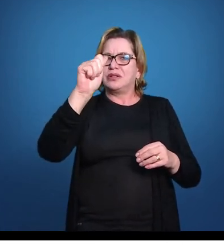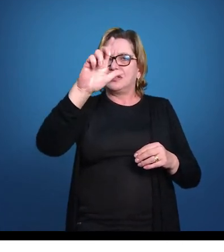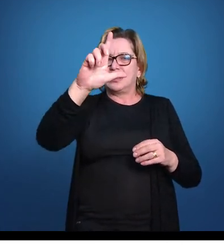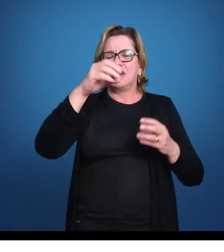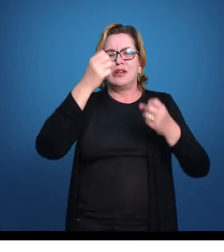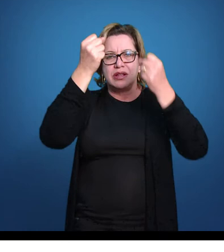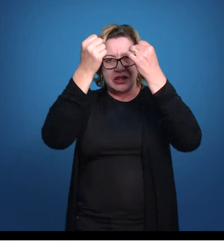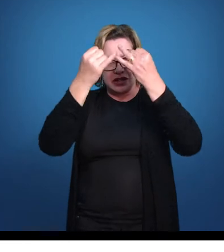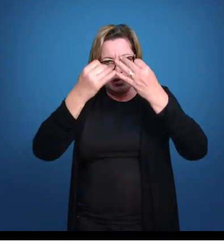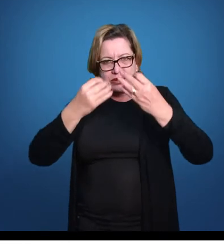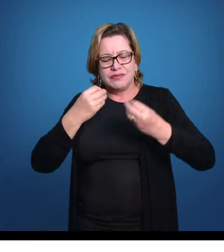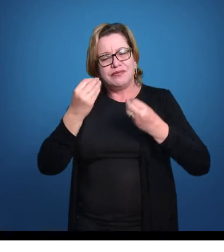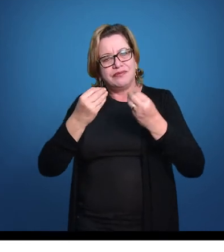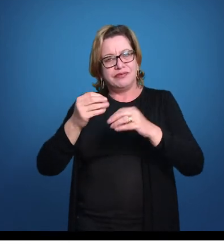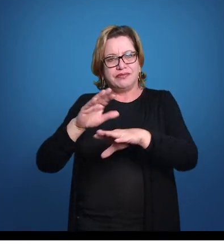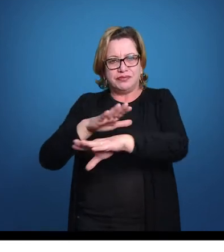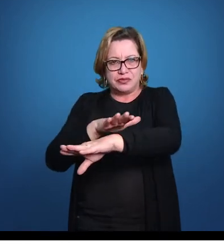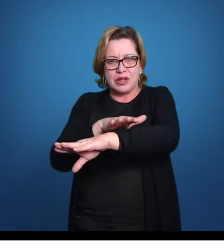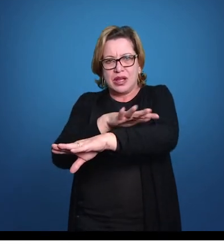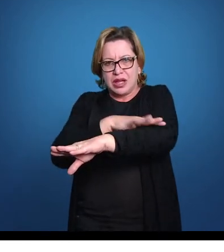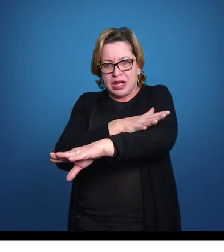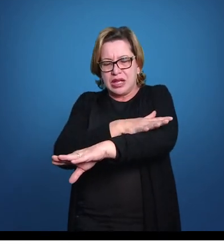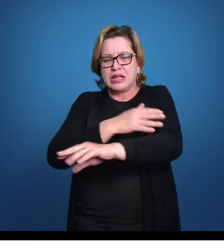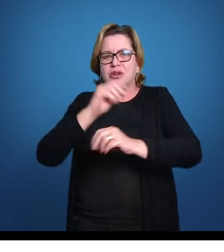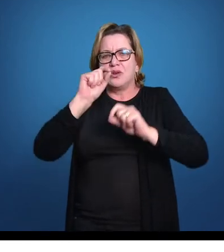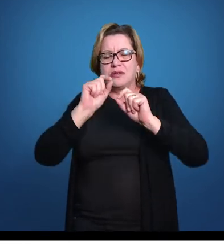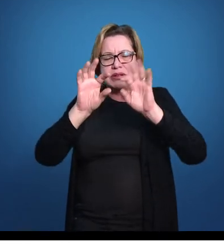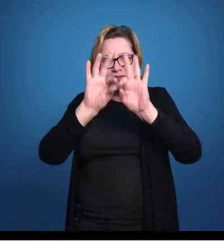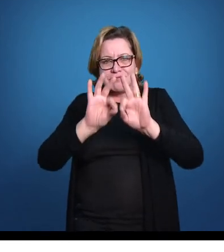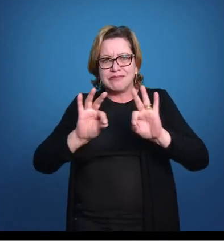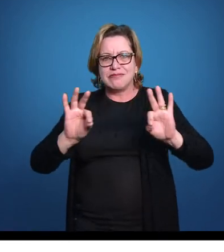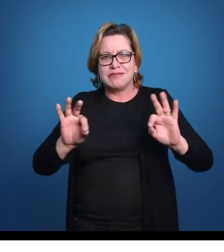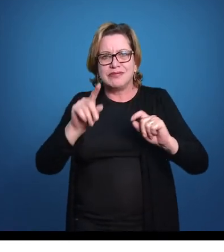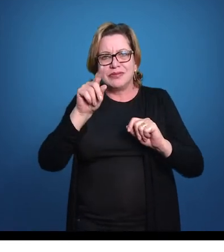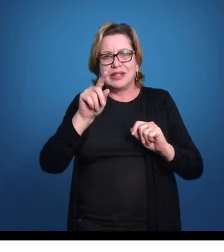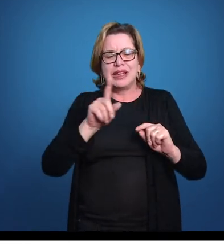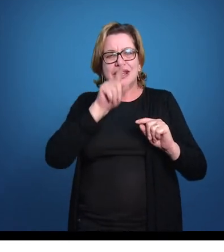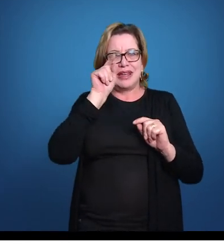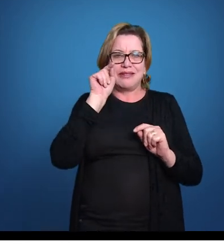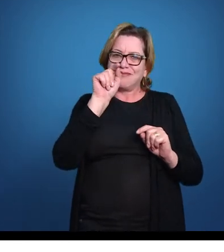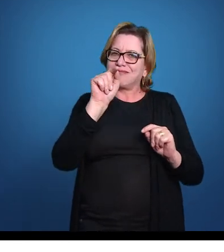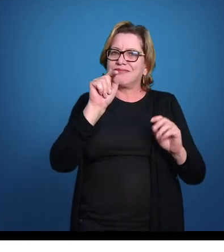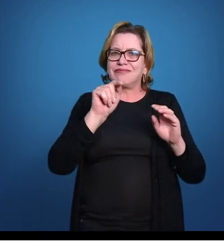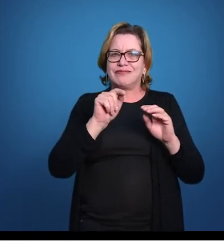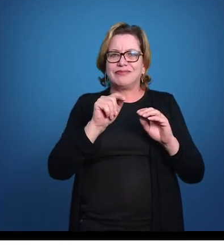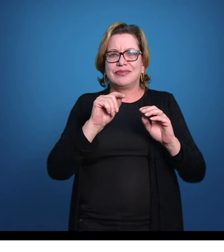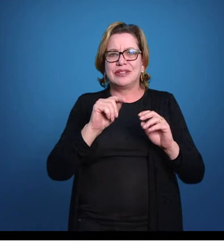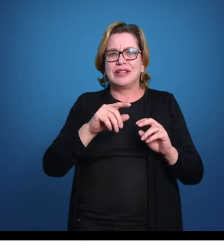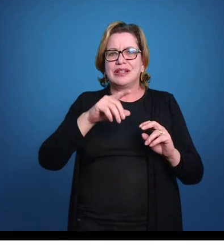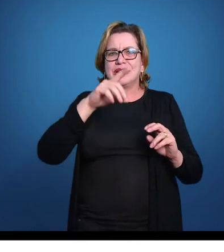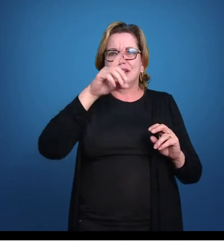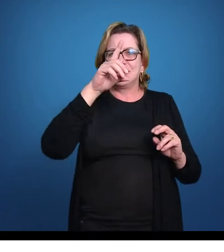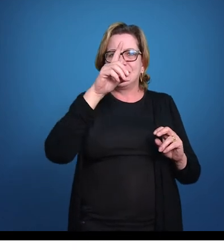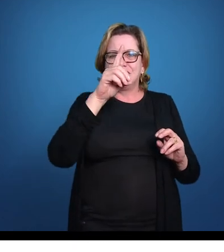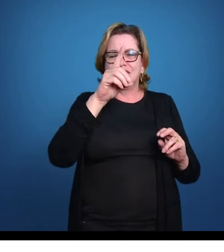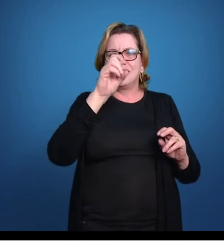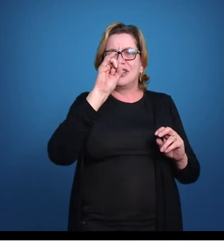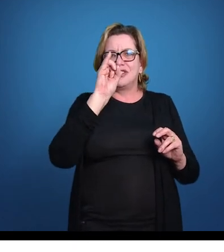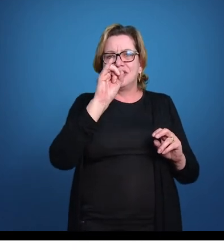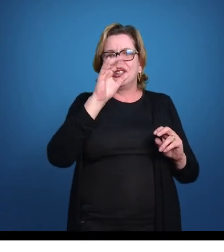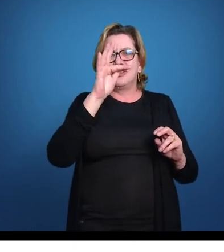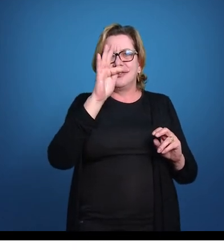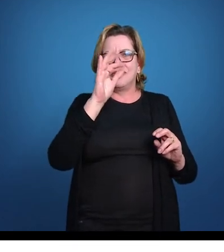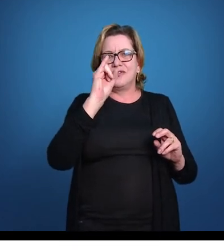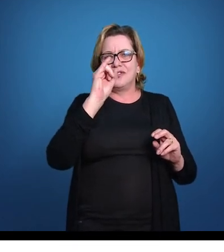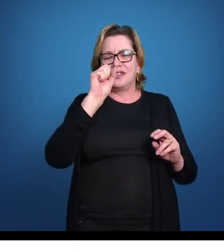osteictes também. O tipo de nadadeira caudal mais basal que aparece é essa nadadeira caudal dificerca. Aqui em laranjado, então,